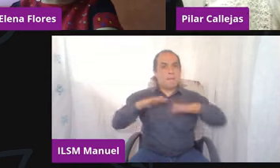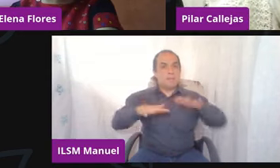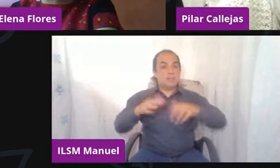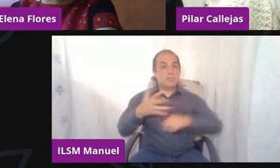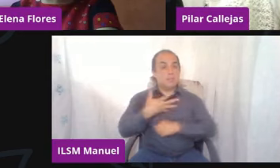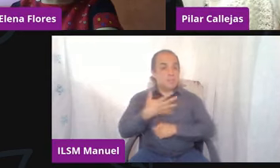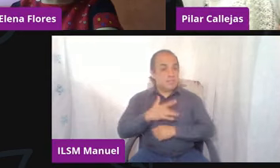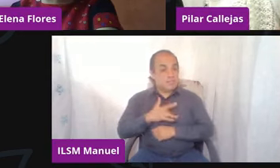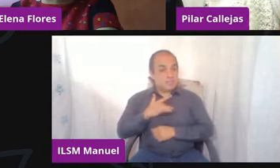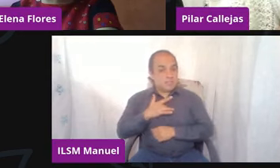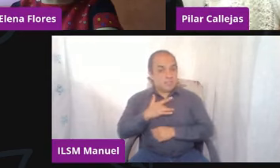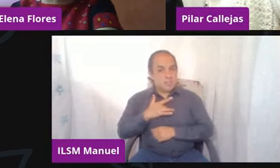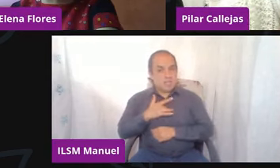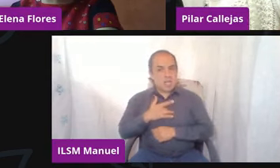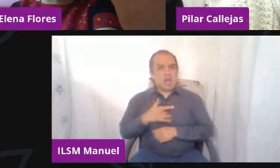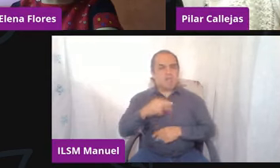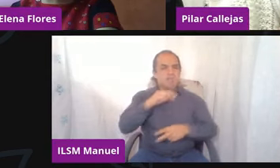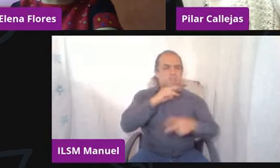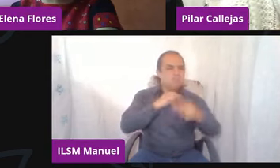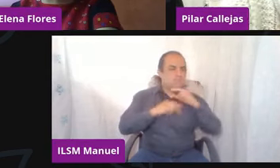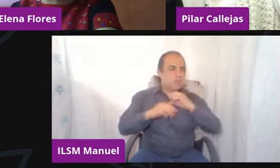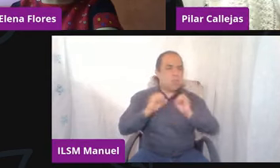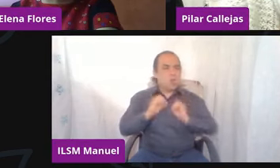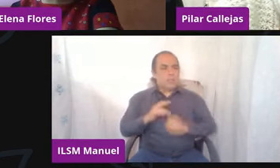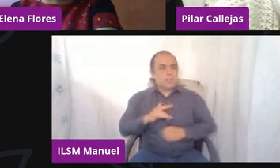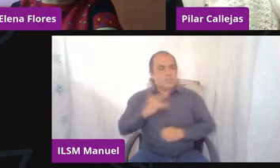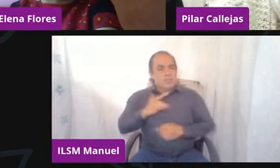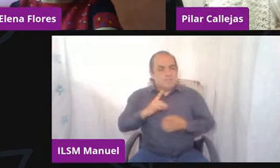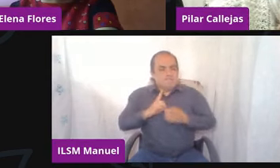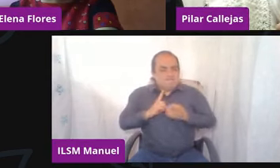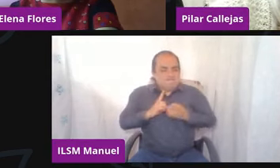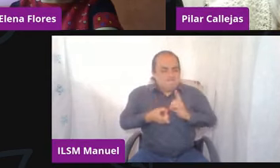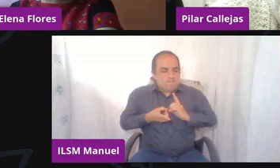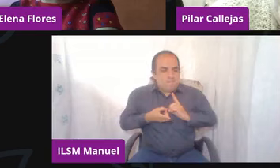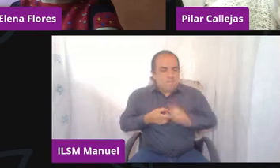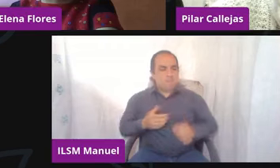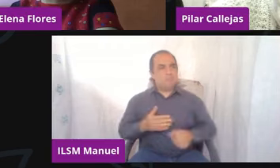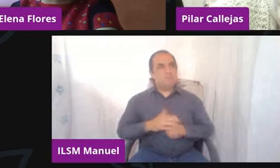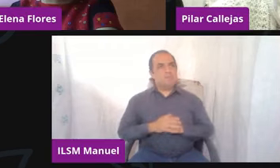angustia y de síntomas depresivos. Yo creo que aquí